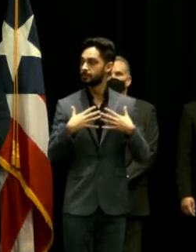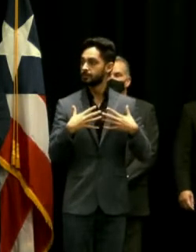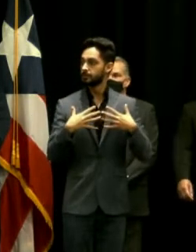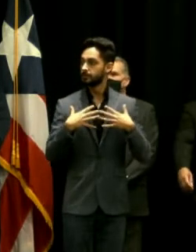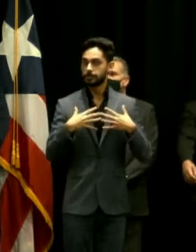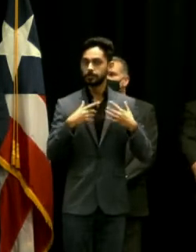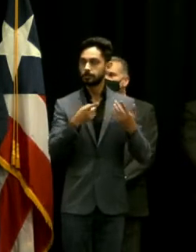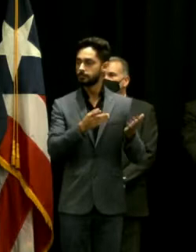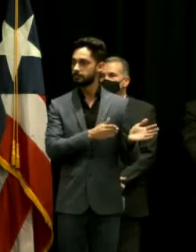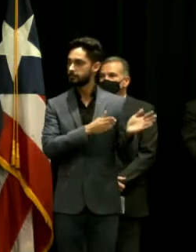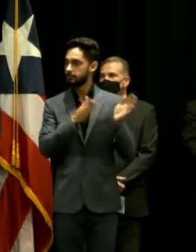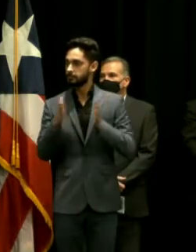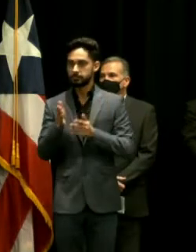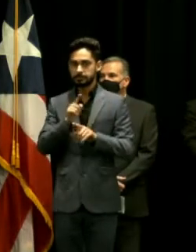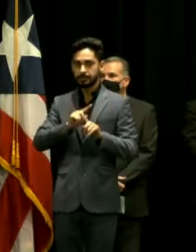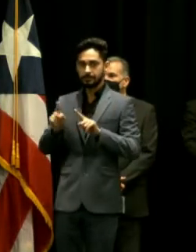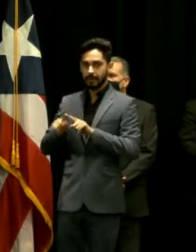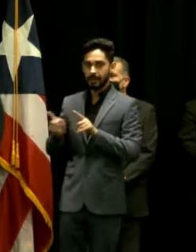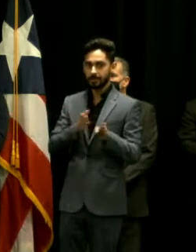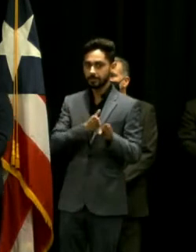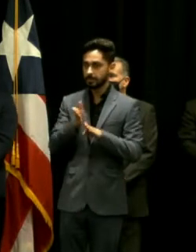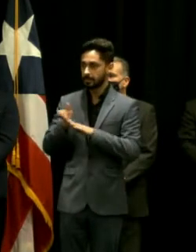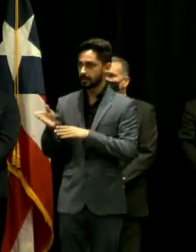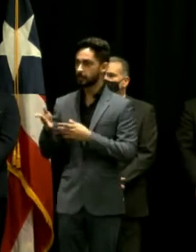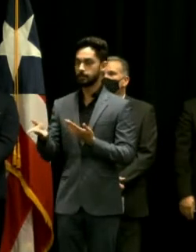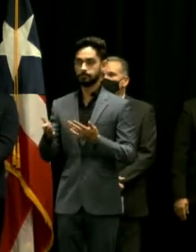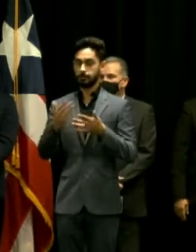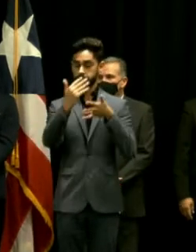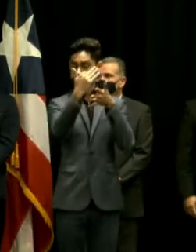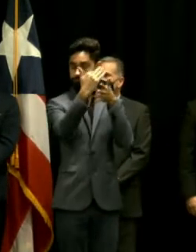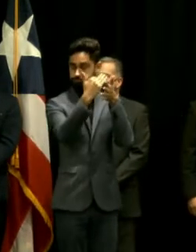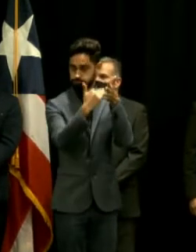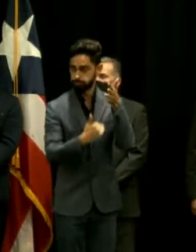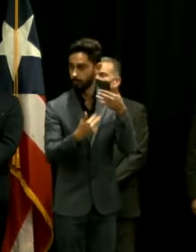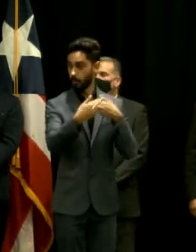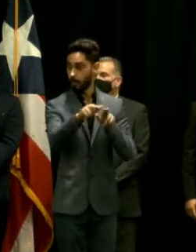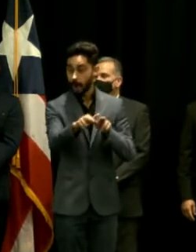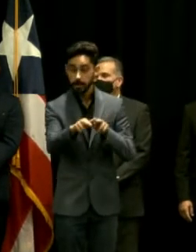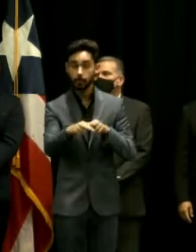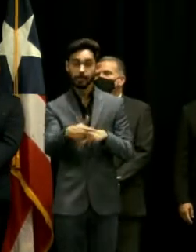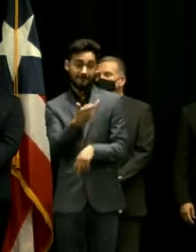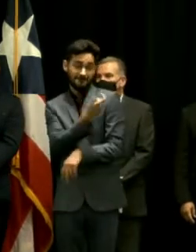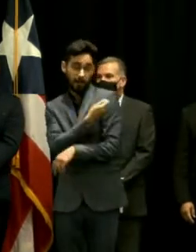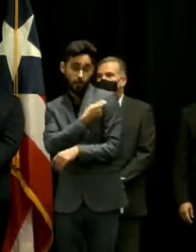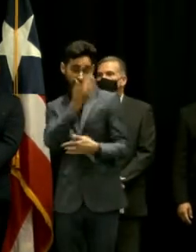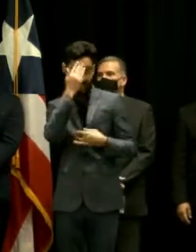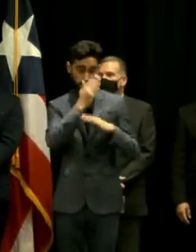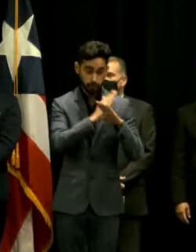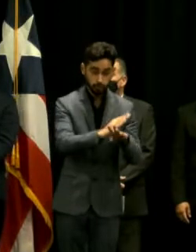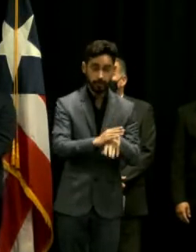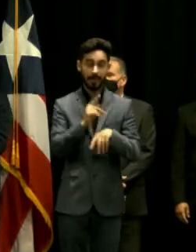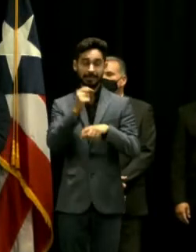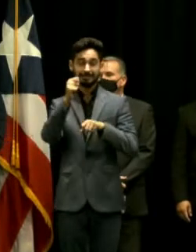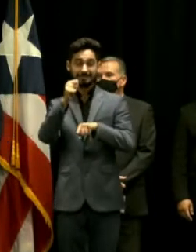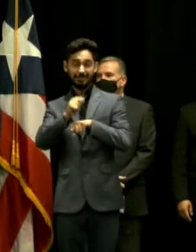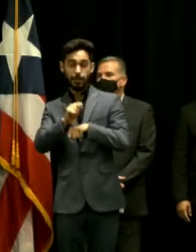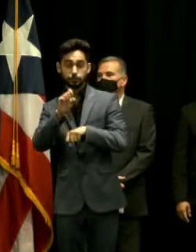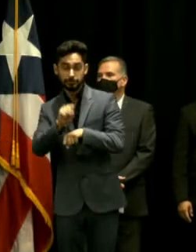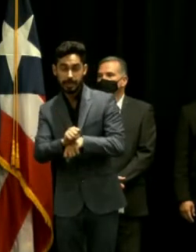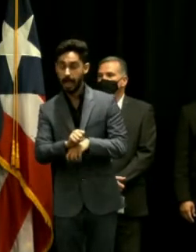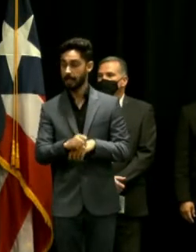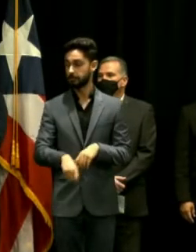áreas más impactantes pero la lista es larga oficina de vacunación trabajador social psiquiatría